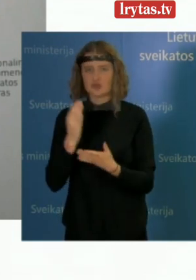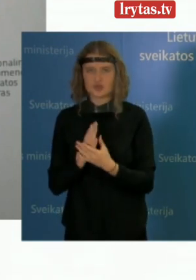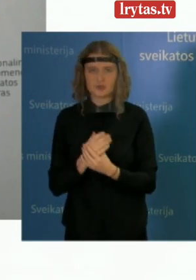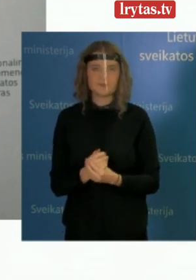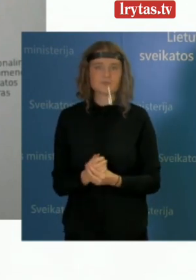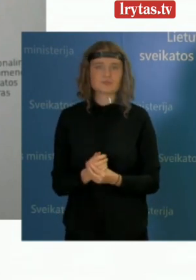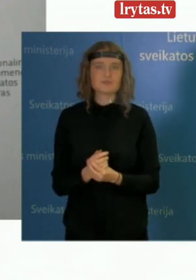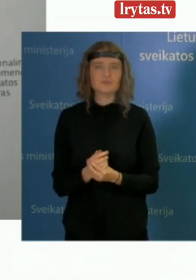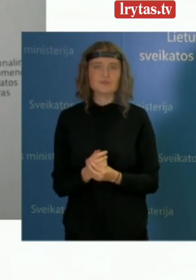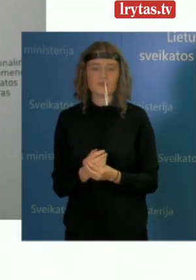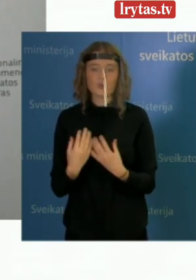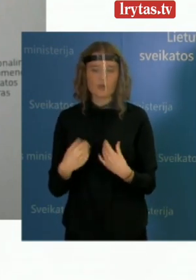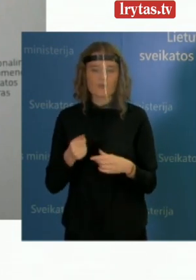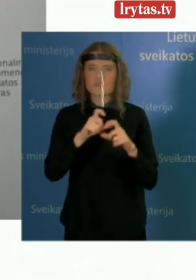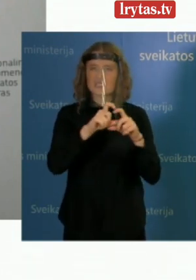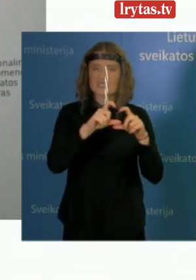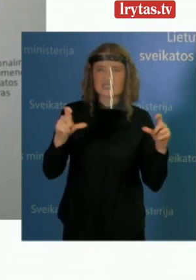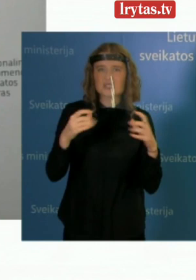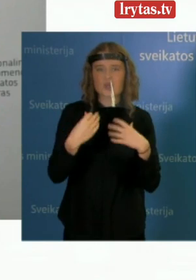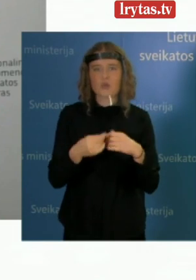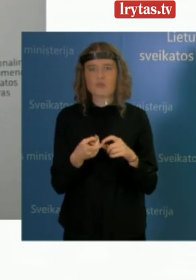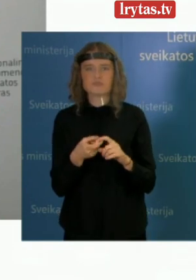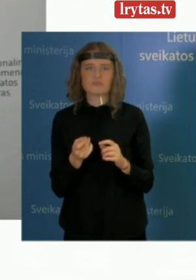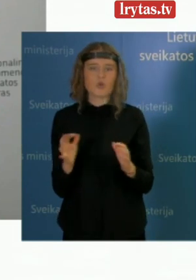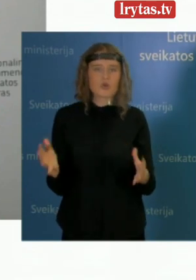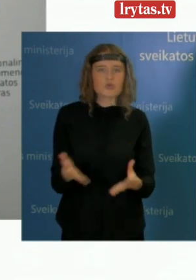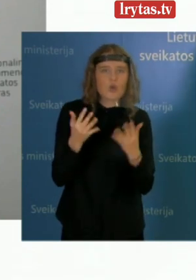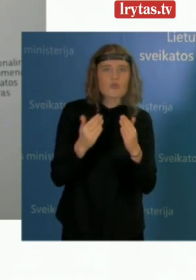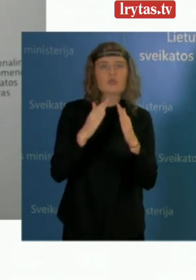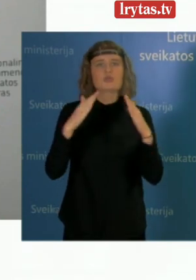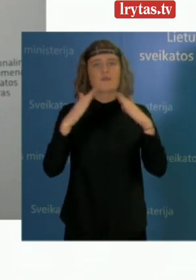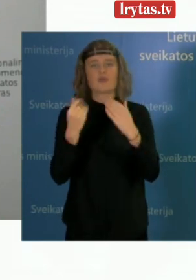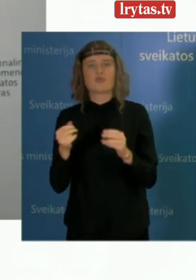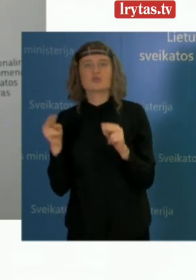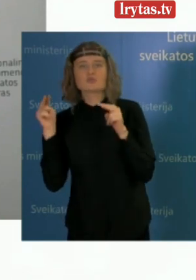patenka į tokias įsteigas, kaip globos, palaikomojo gydymo, staugos įsteigos,